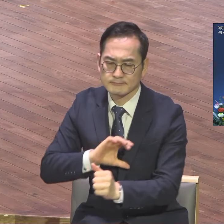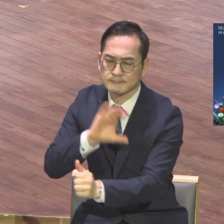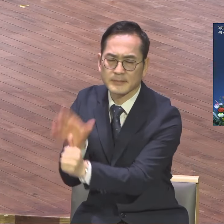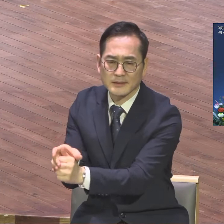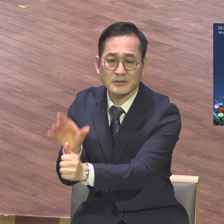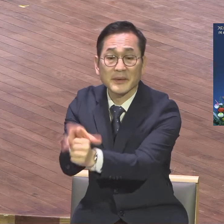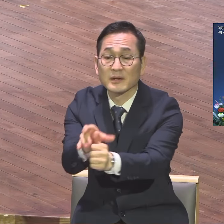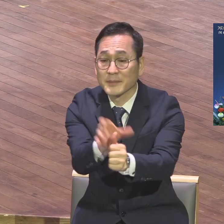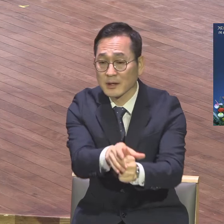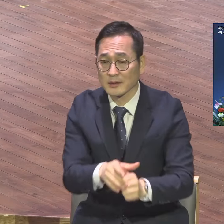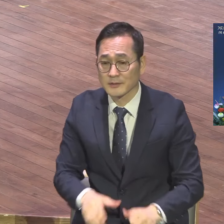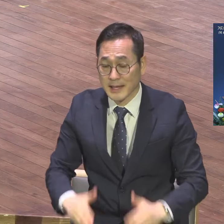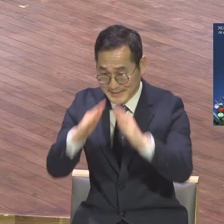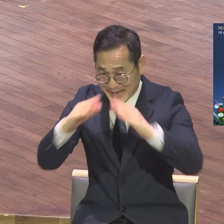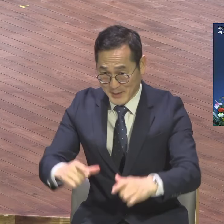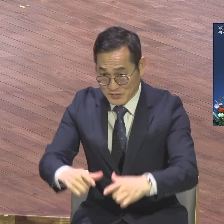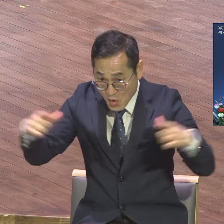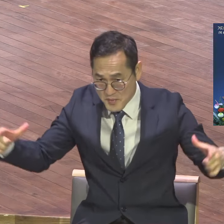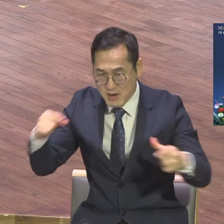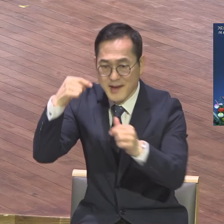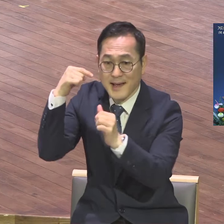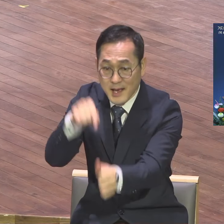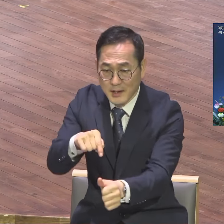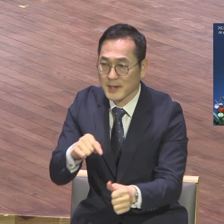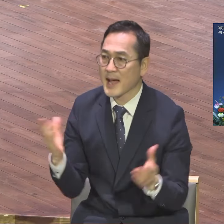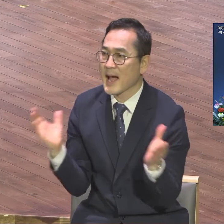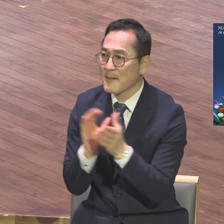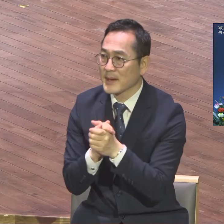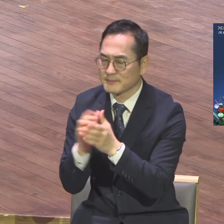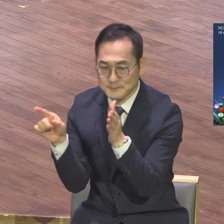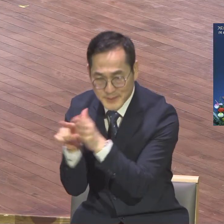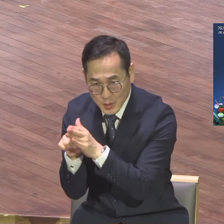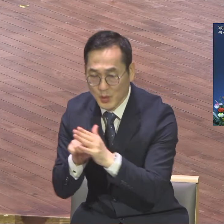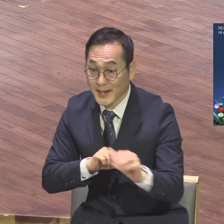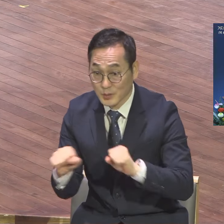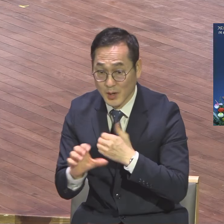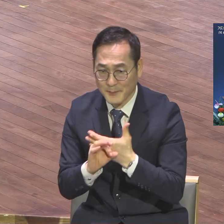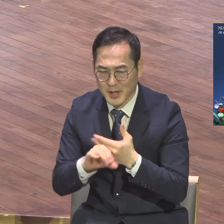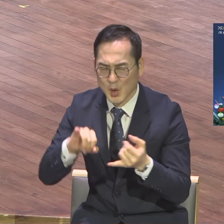이 언약 잡고 믿음으로 행동하면 성취 된다는 얘기예요.